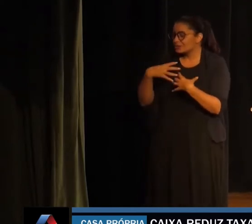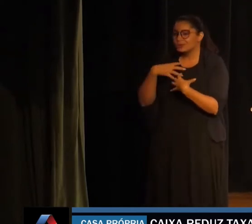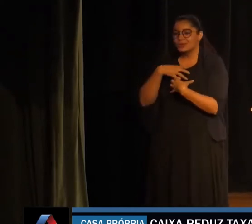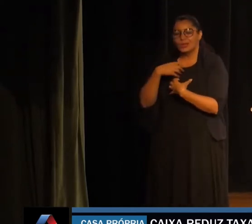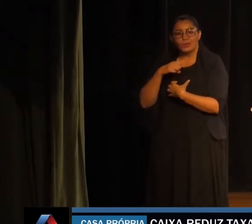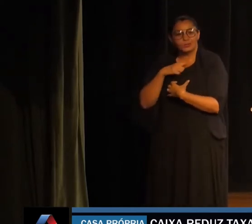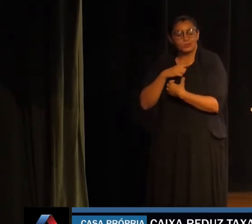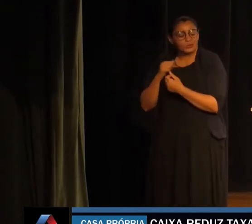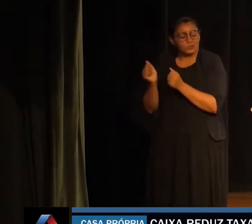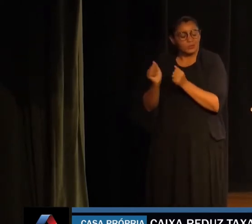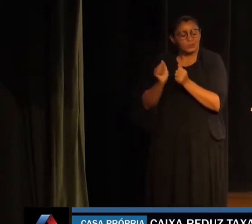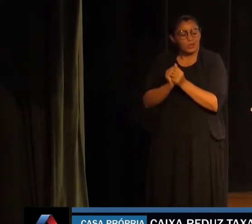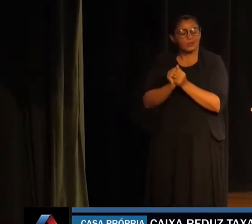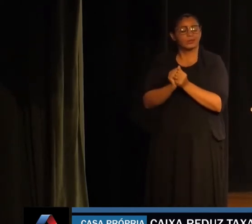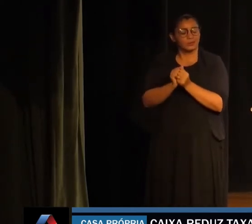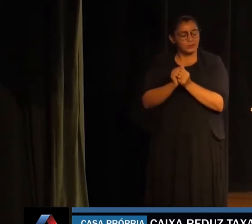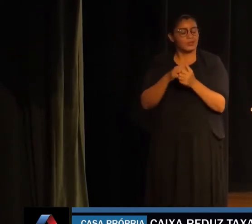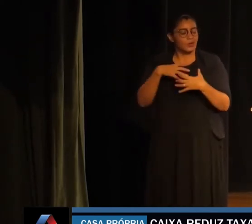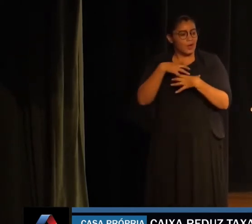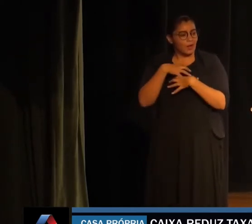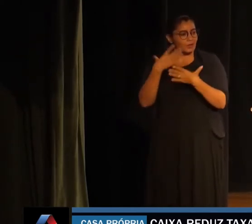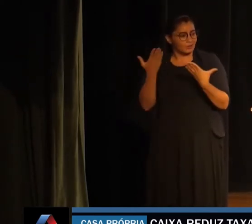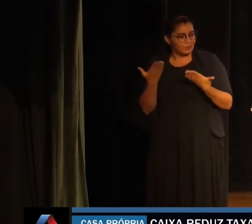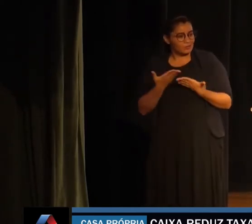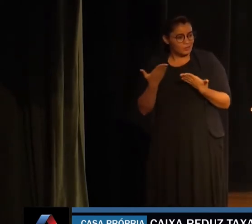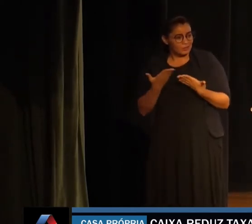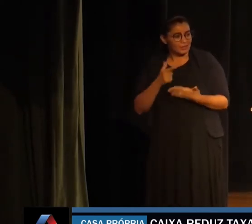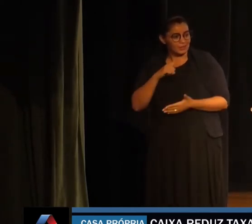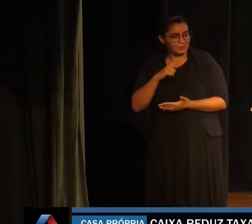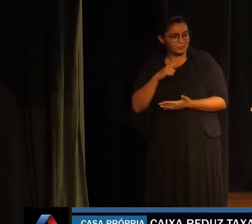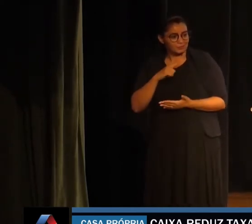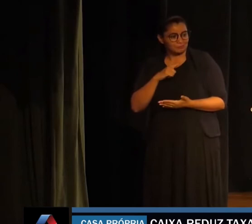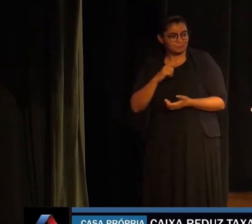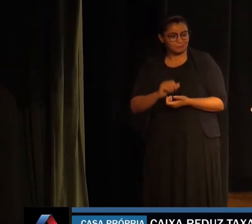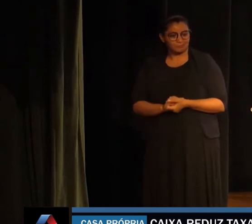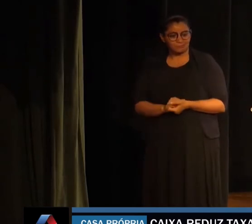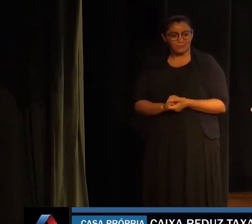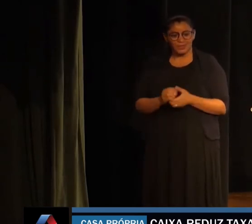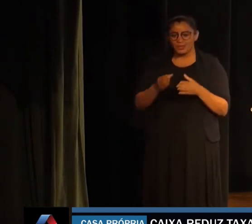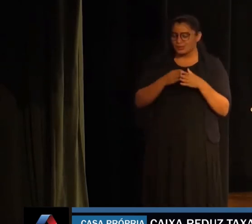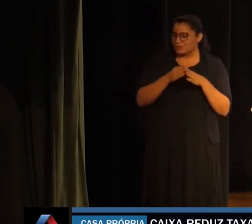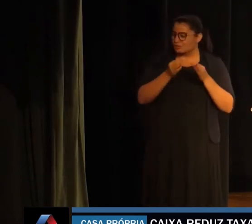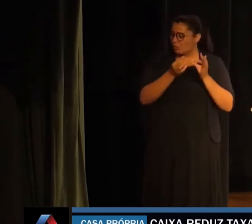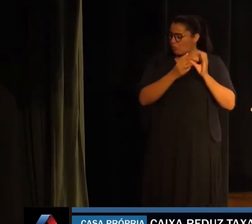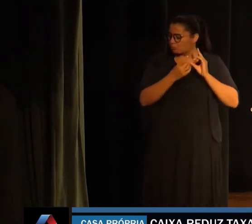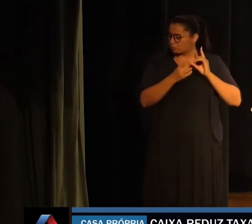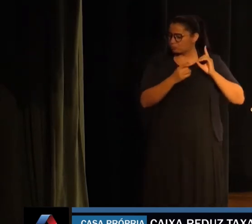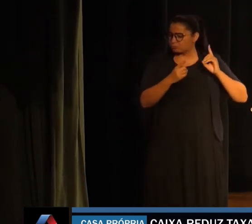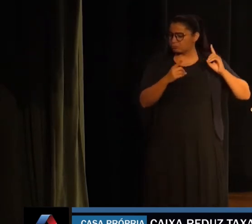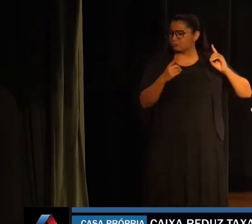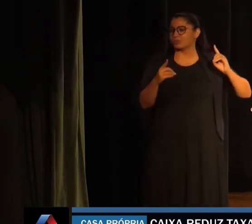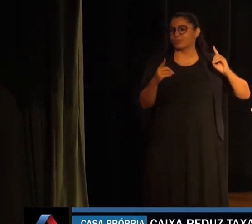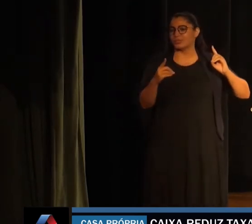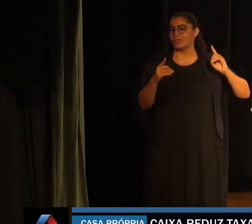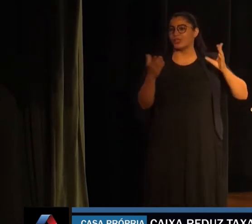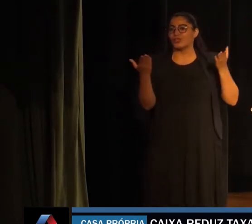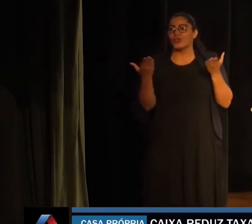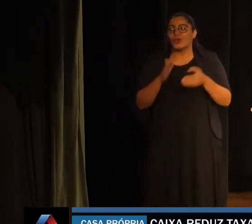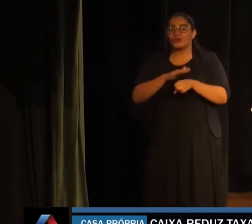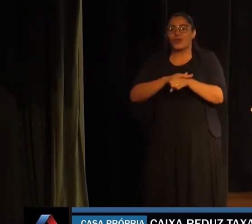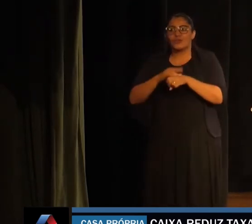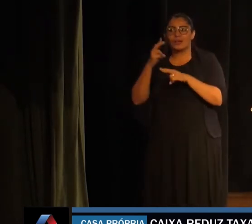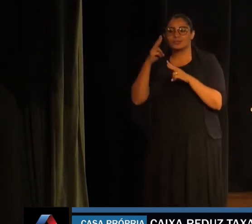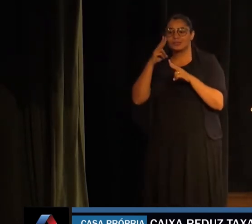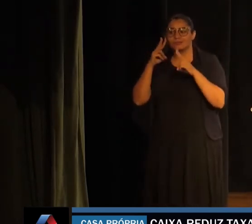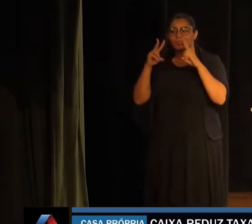não tinha essa proximidade tão grande, que havia muitas lacunas, então essa conversa olho